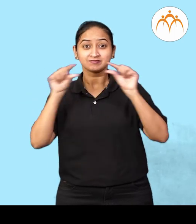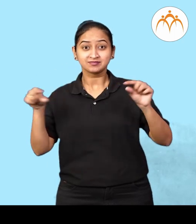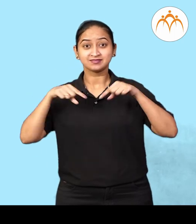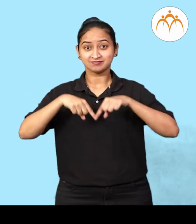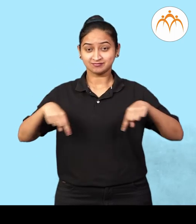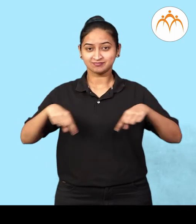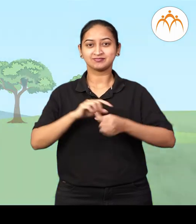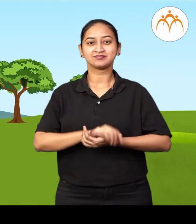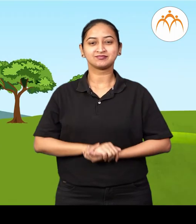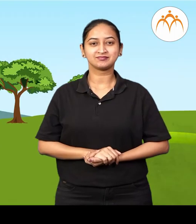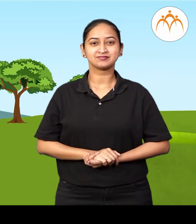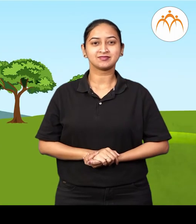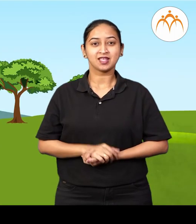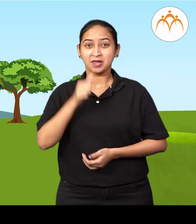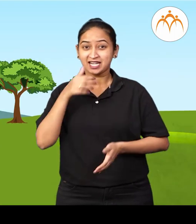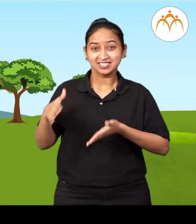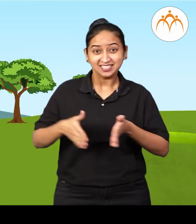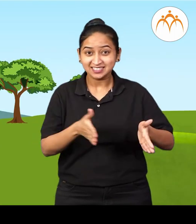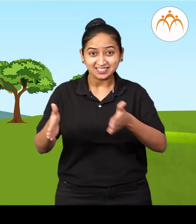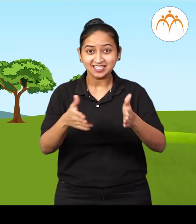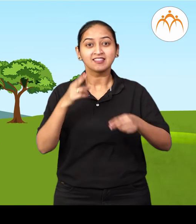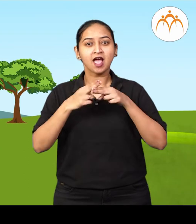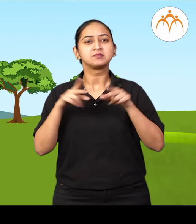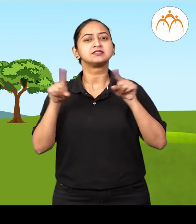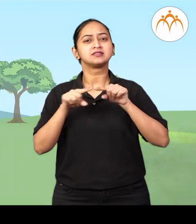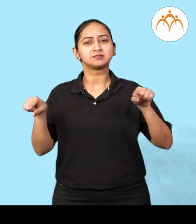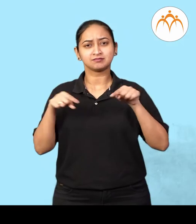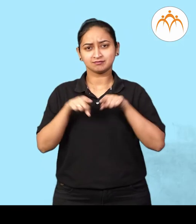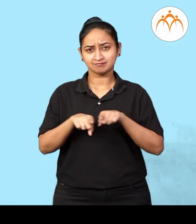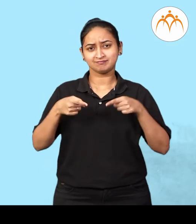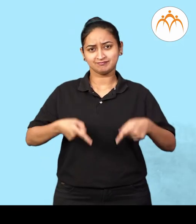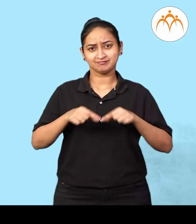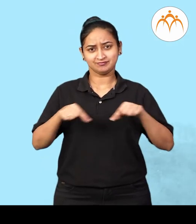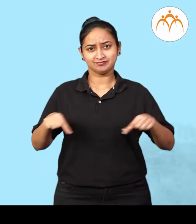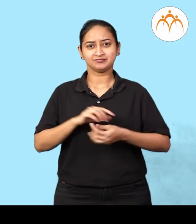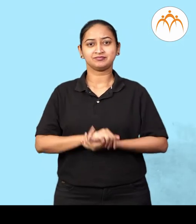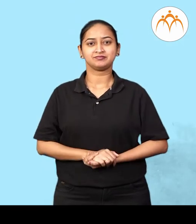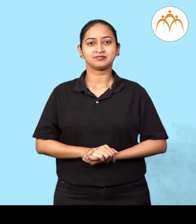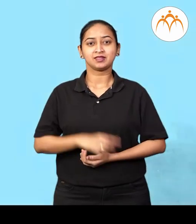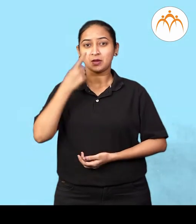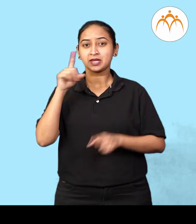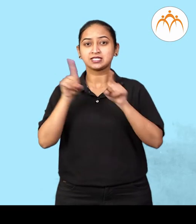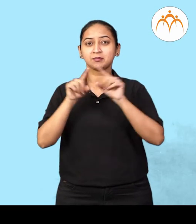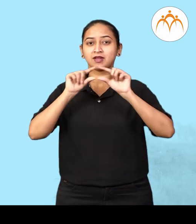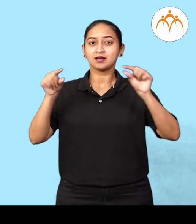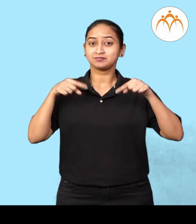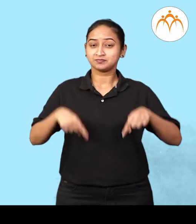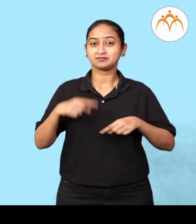नदीला ही सरिता मंटात आईला माता मंटात वडलानना पिता